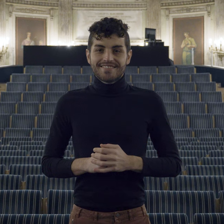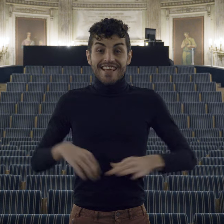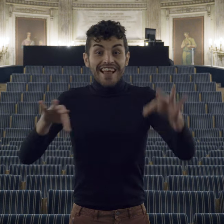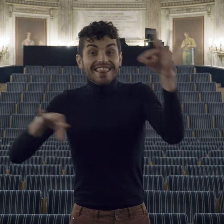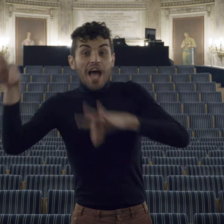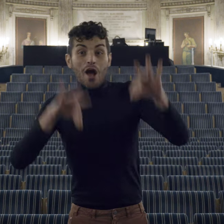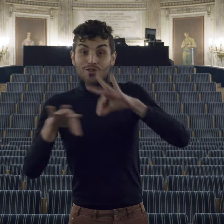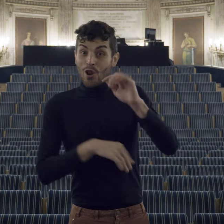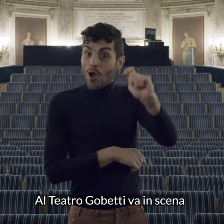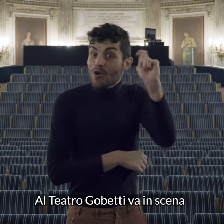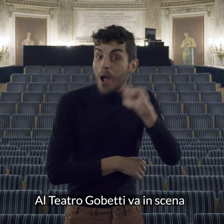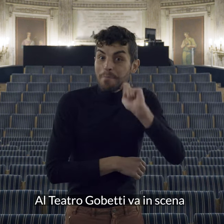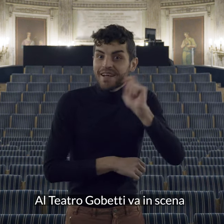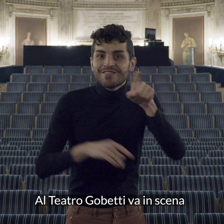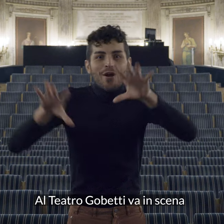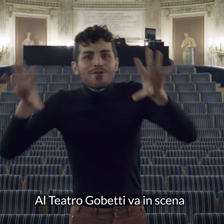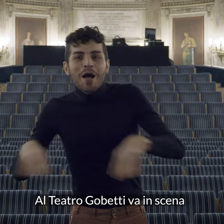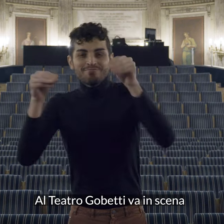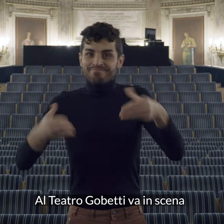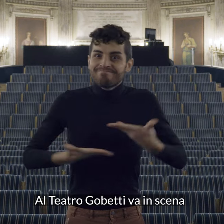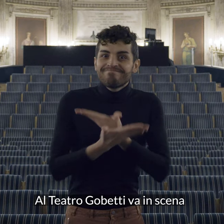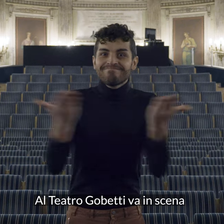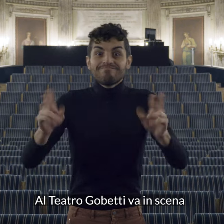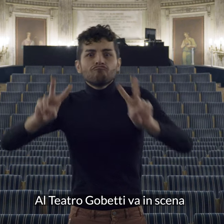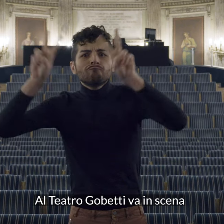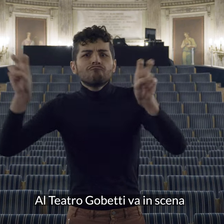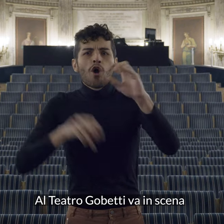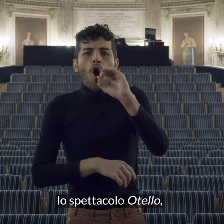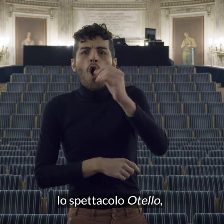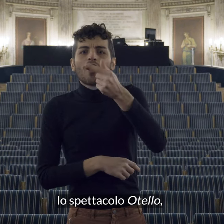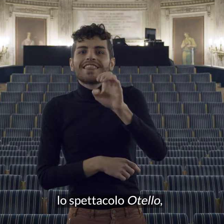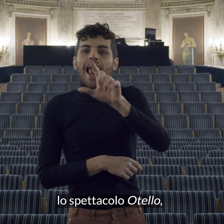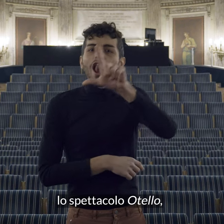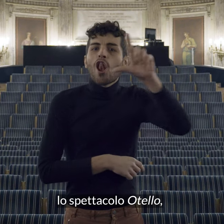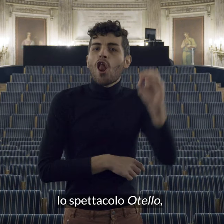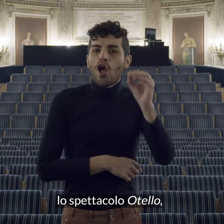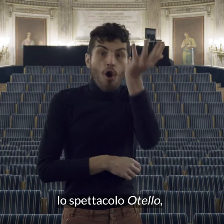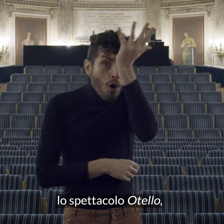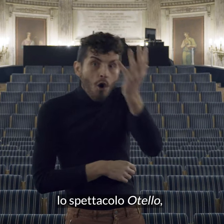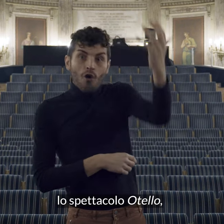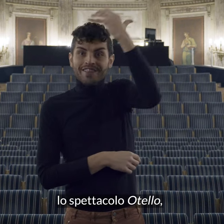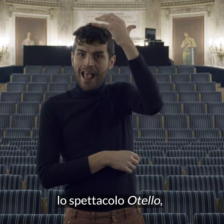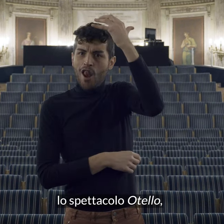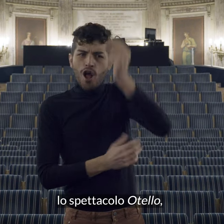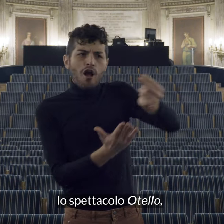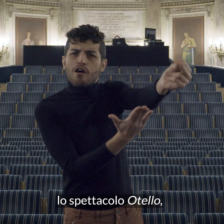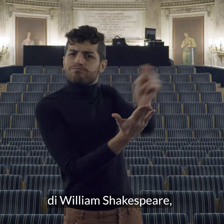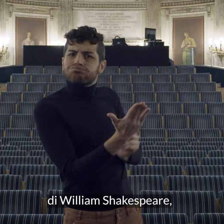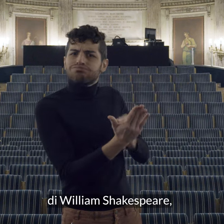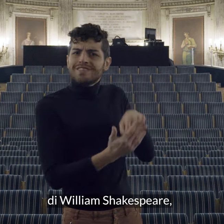al teatro gobetti va in scena lo spettacolo otello di